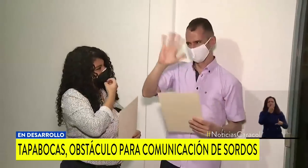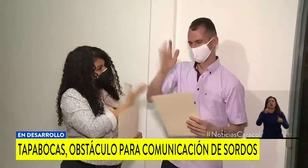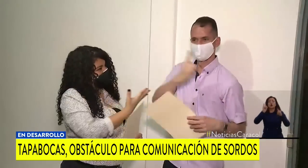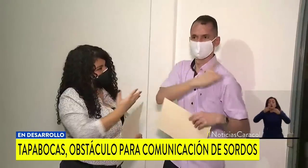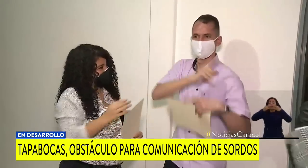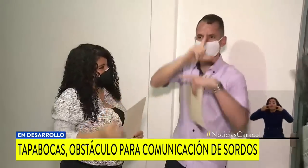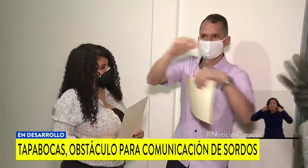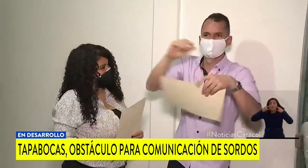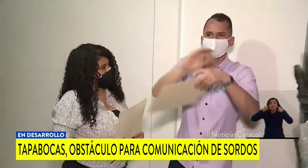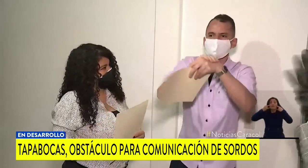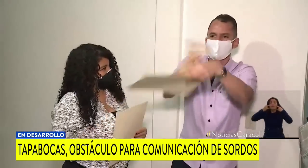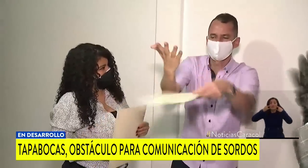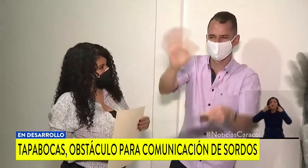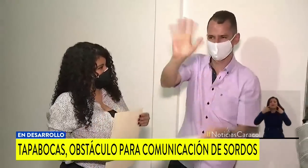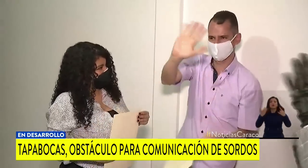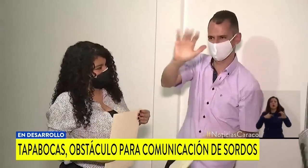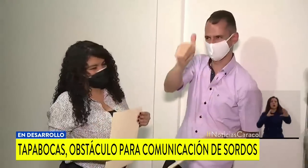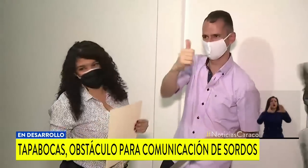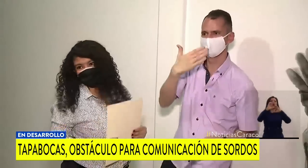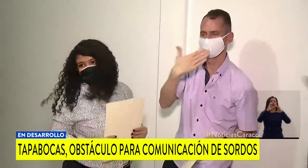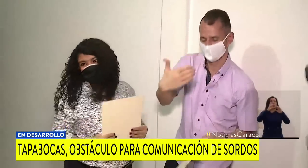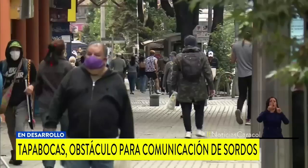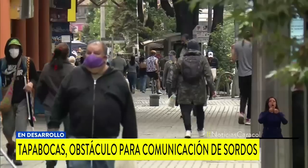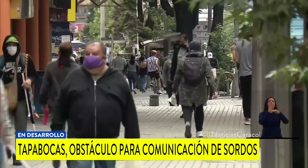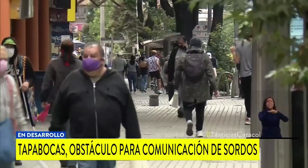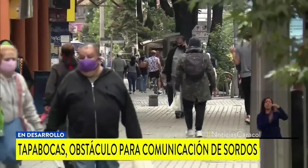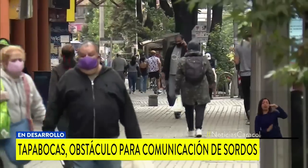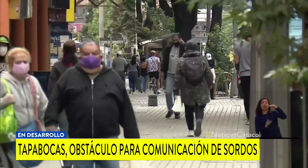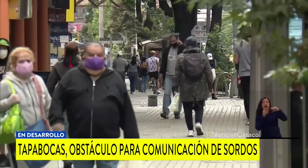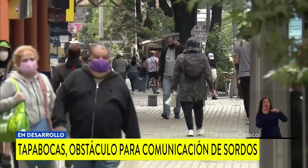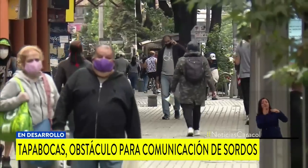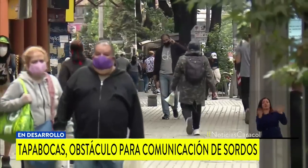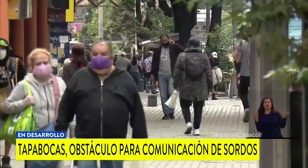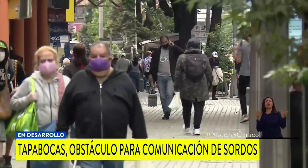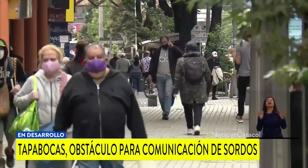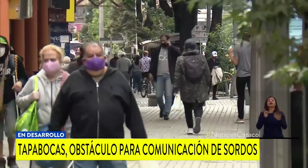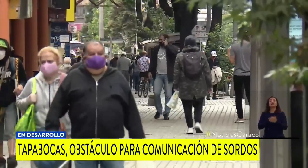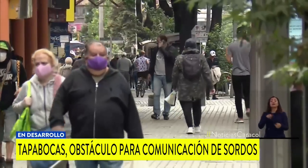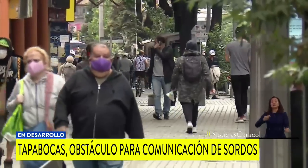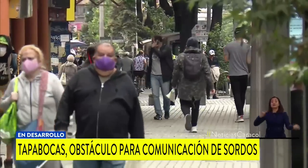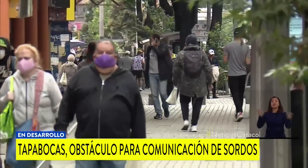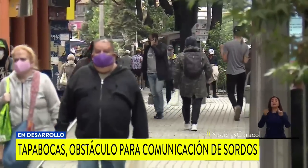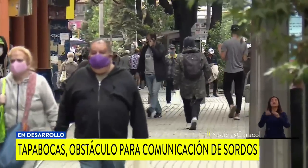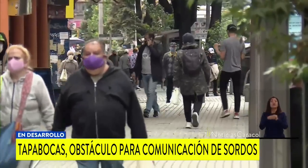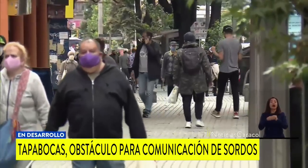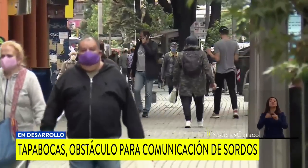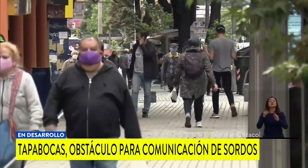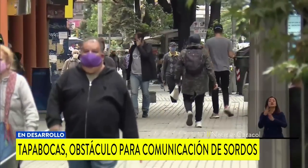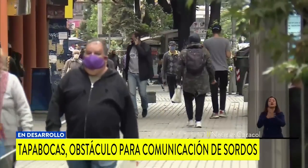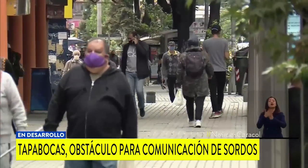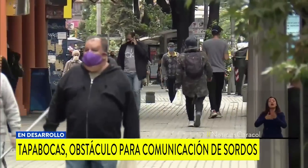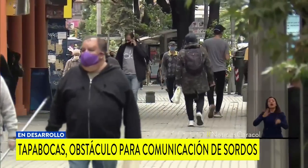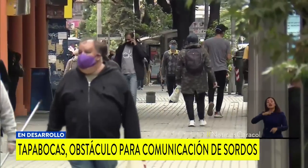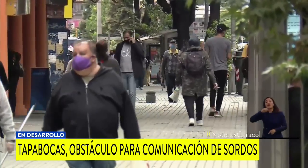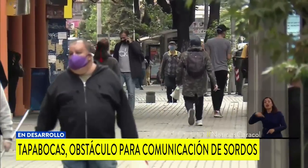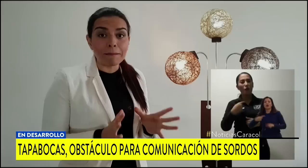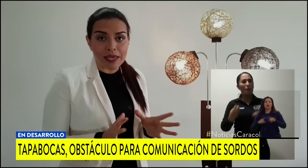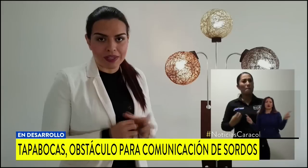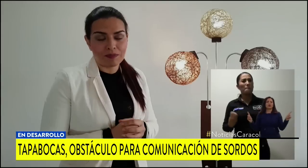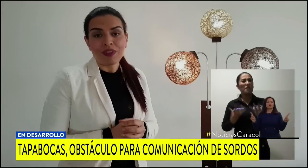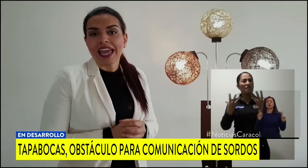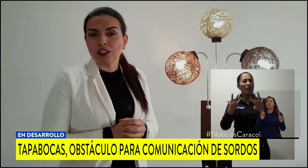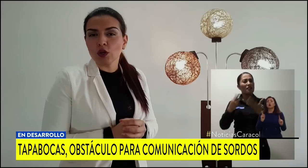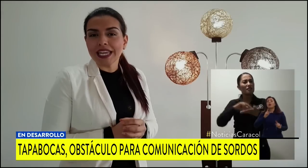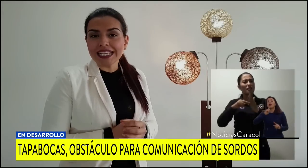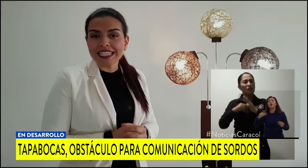de la cara estamos restringiendo parte de la comunicación en lengua de señas. El cambio constante en nuestro idioma también es una barrera. Las lenguas están